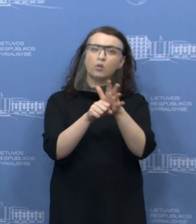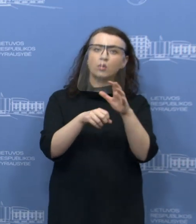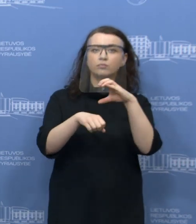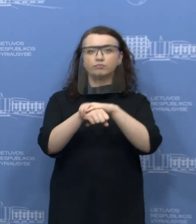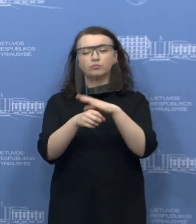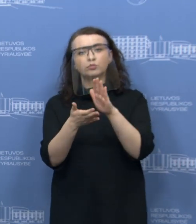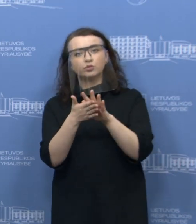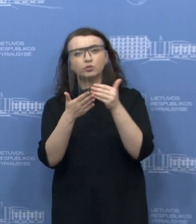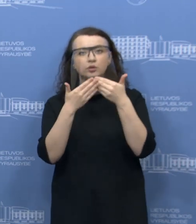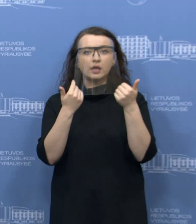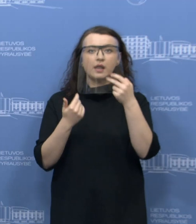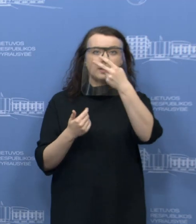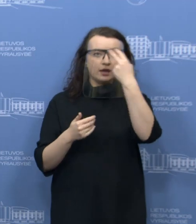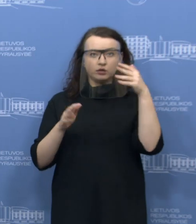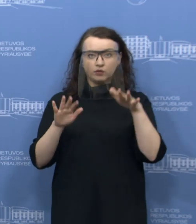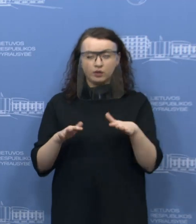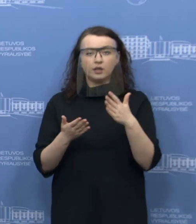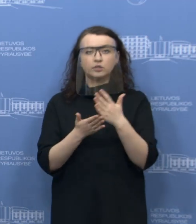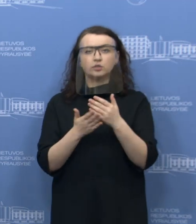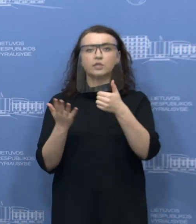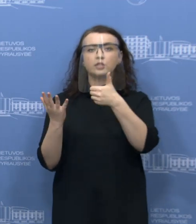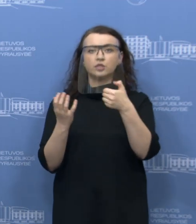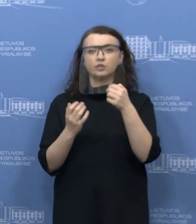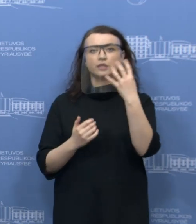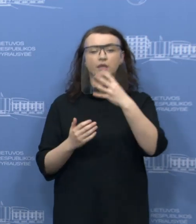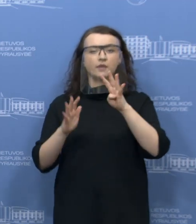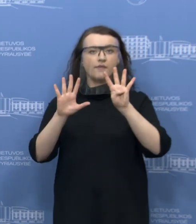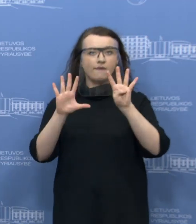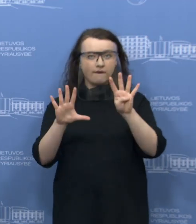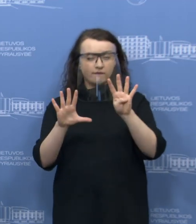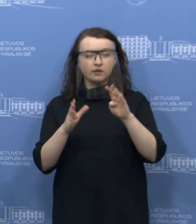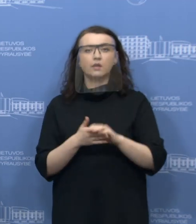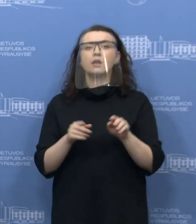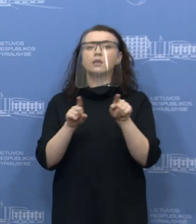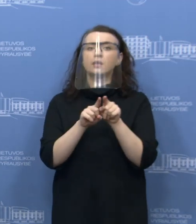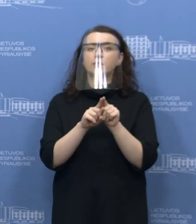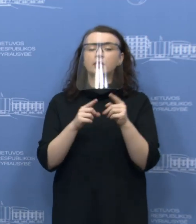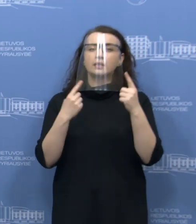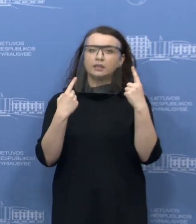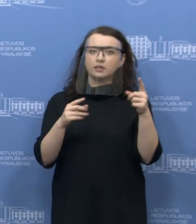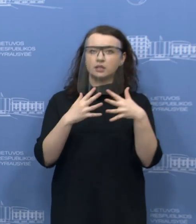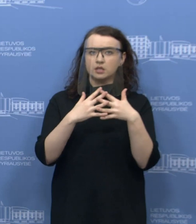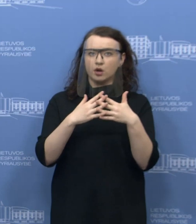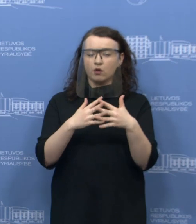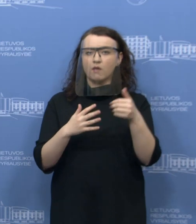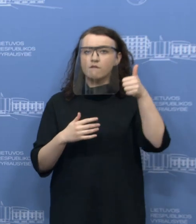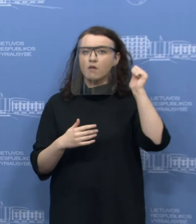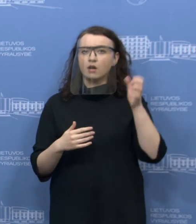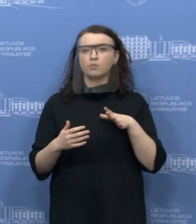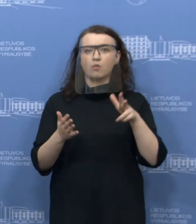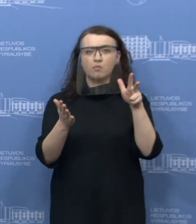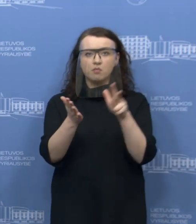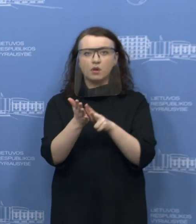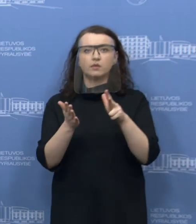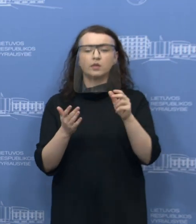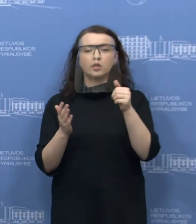Užsikrėtusių visoje Lietuvoje šiuo metu yra 649. Ir dar vienas rekordas, tai yra vakar nustatyta